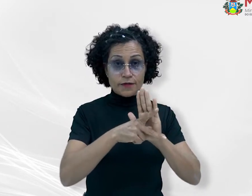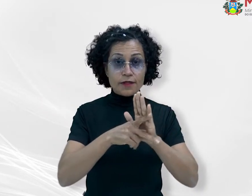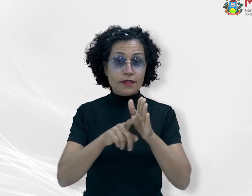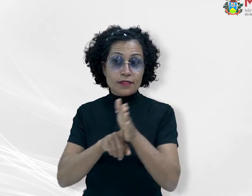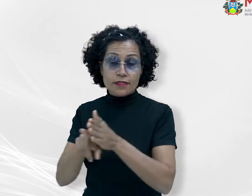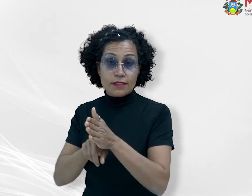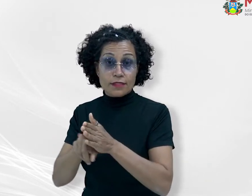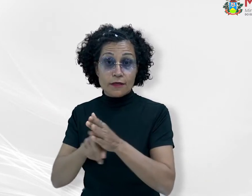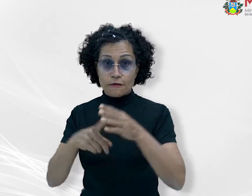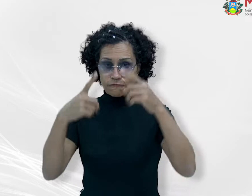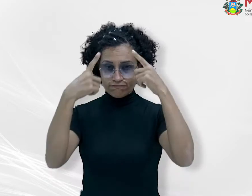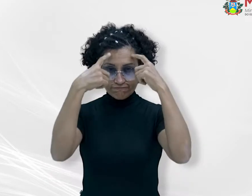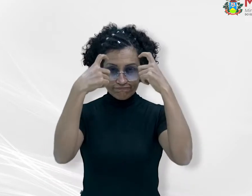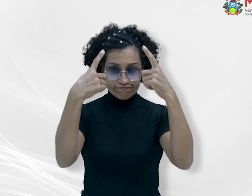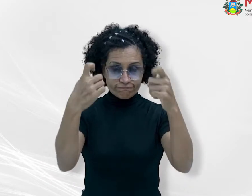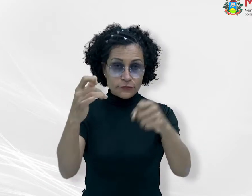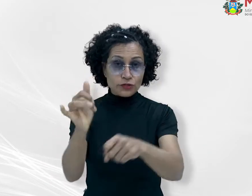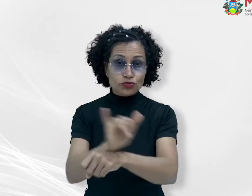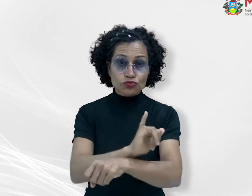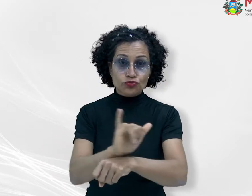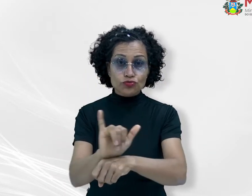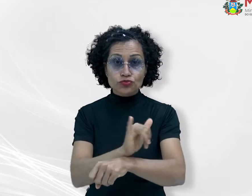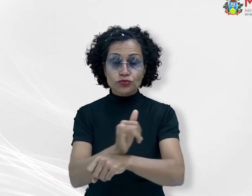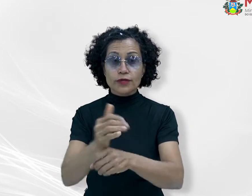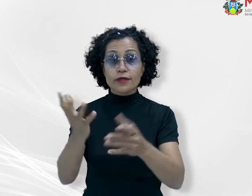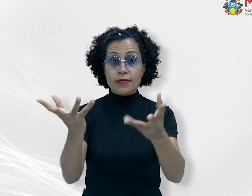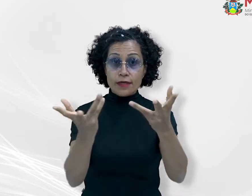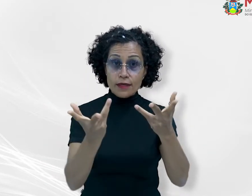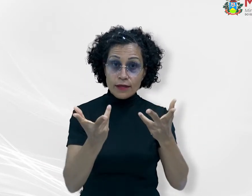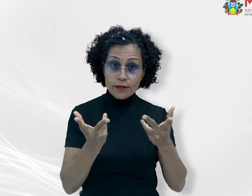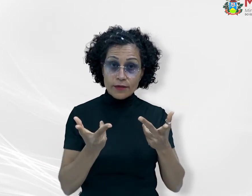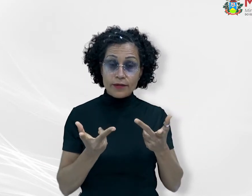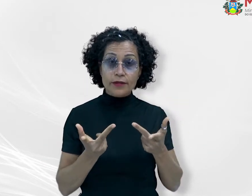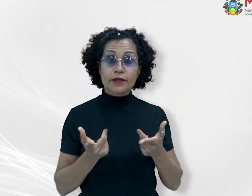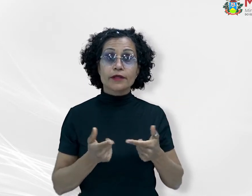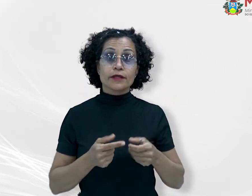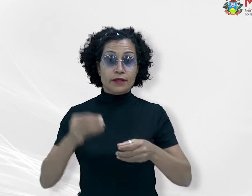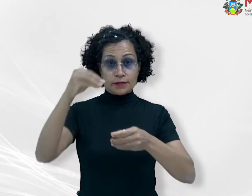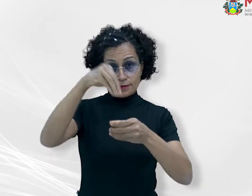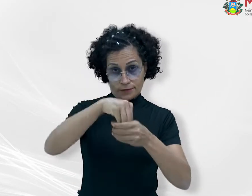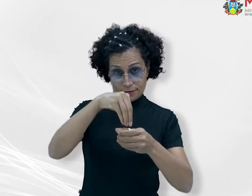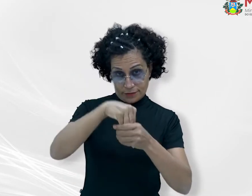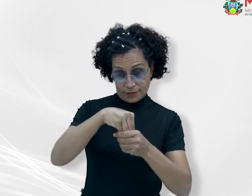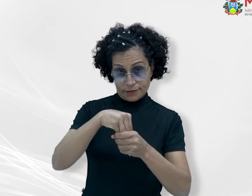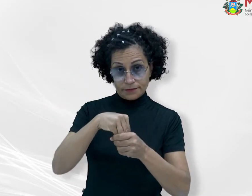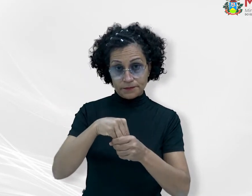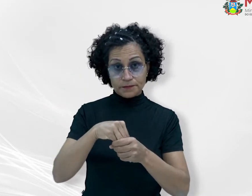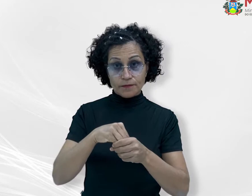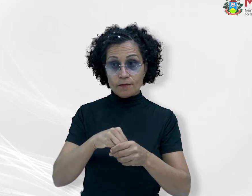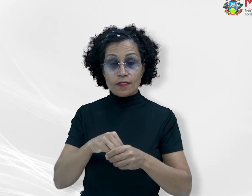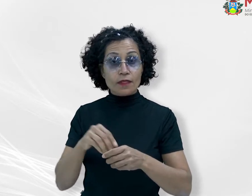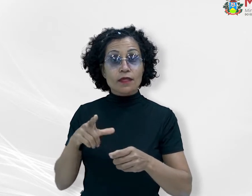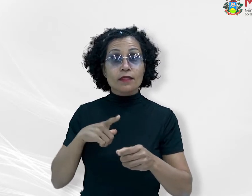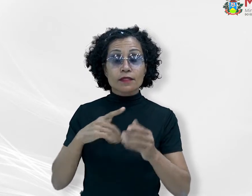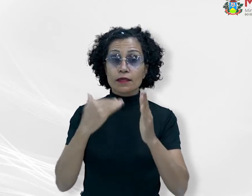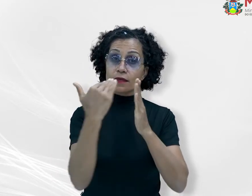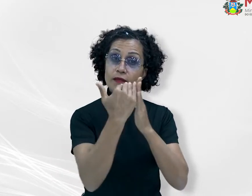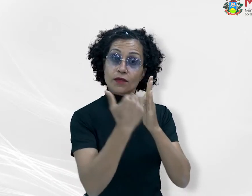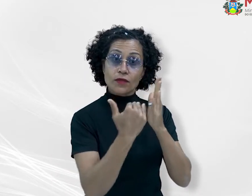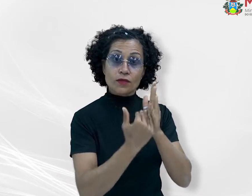diagnóstico da violência, articulação, capacitação e a efetiva implementação da rede. Entre os requisitos estão